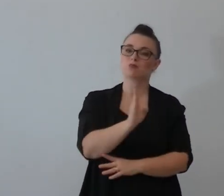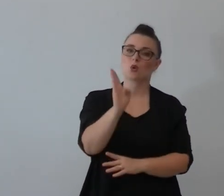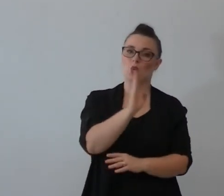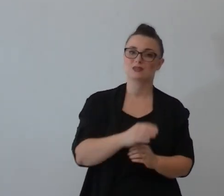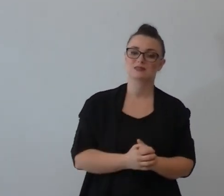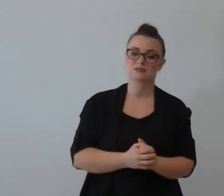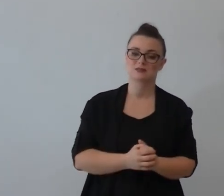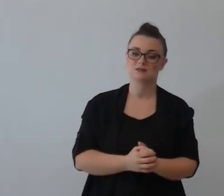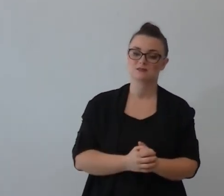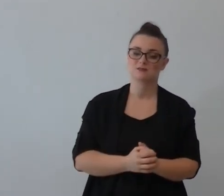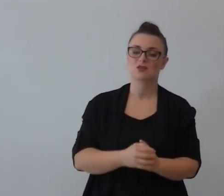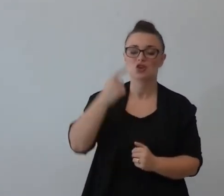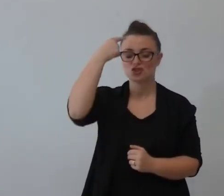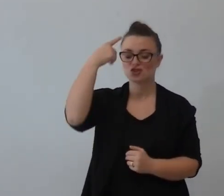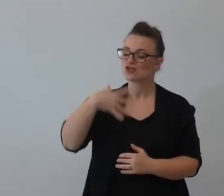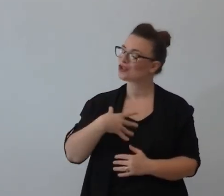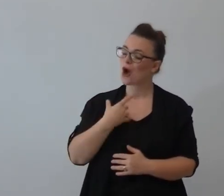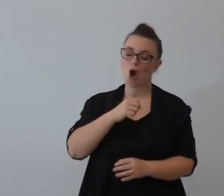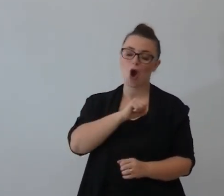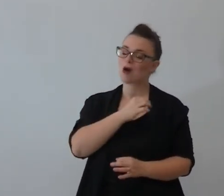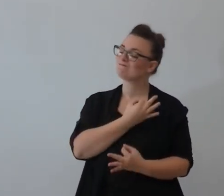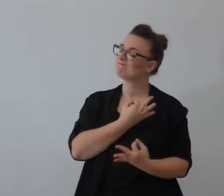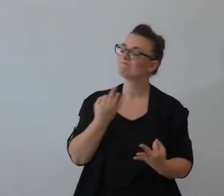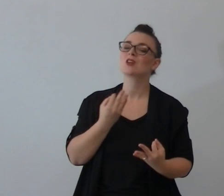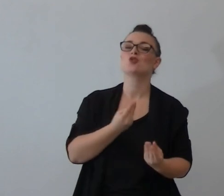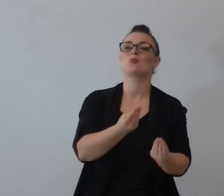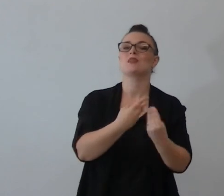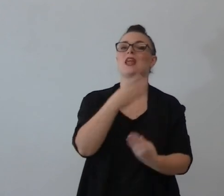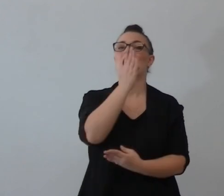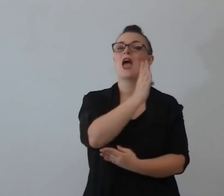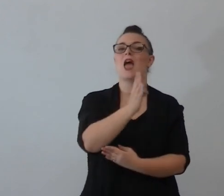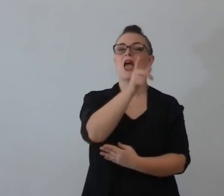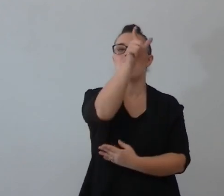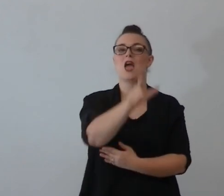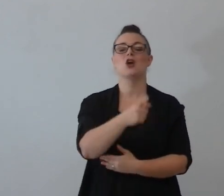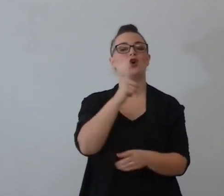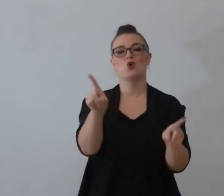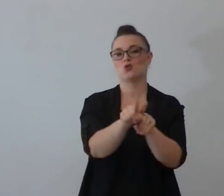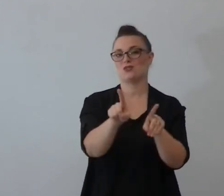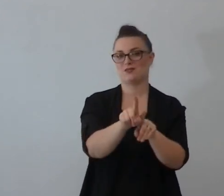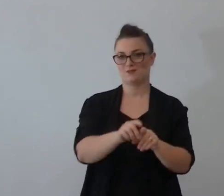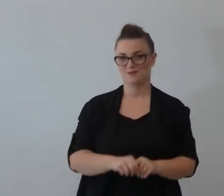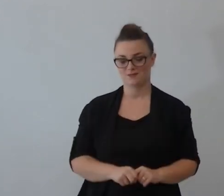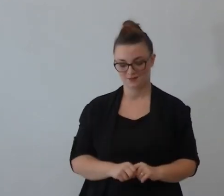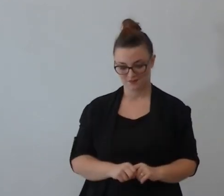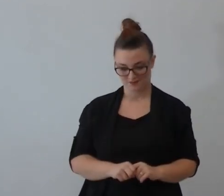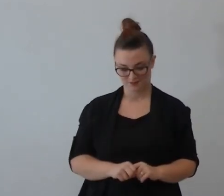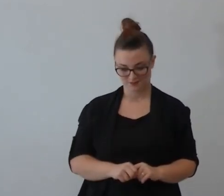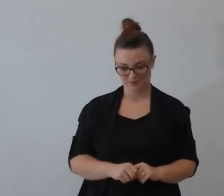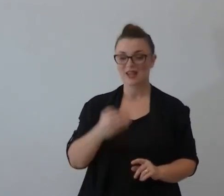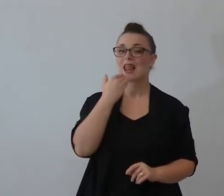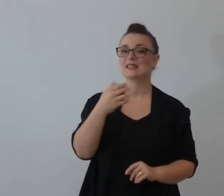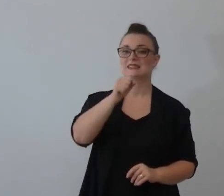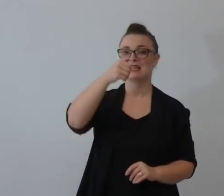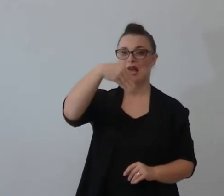ho fiducia che tu mi metterai avanti una persona di questo genere te lo prego il tuo santo lo santo Gesù amè